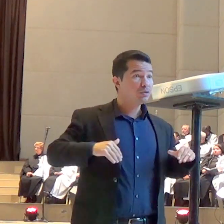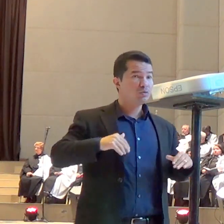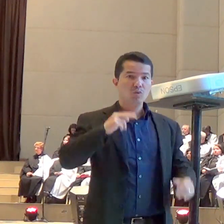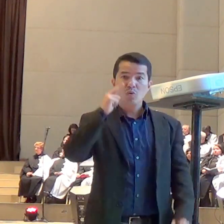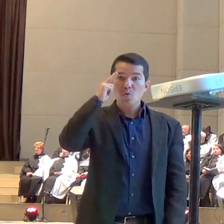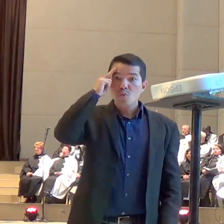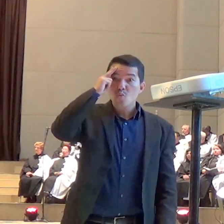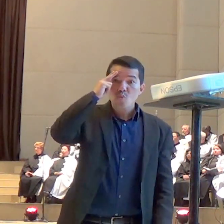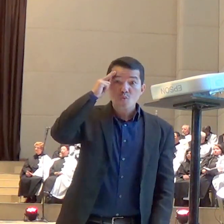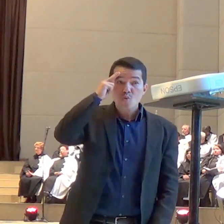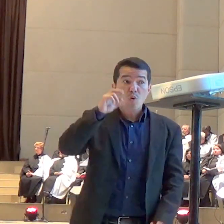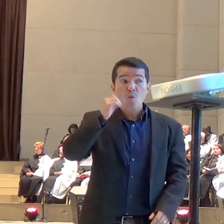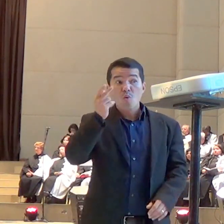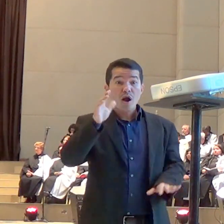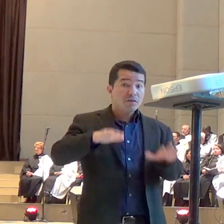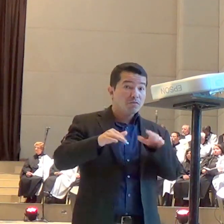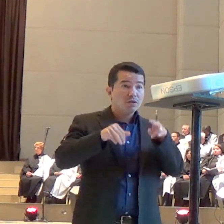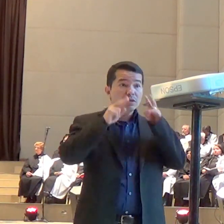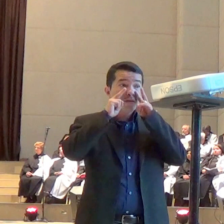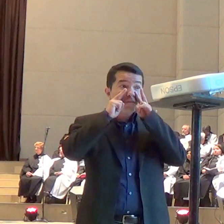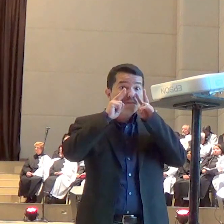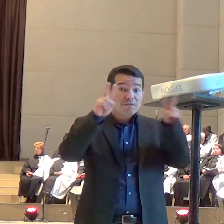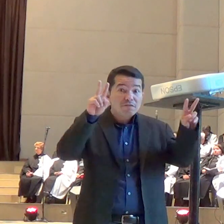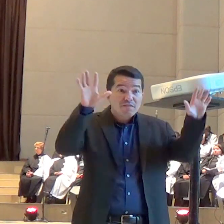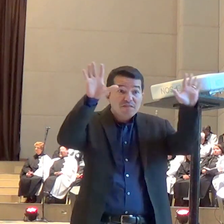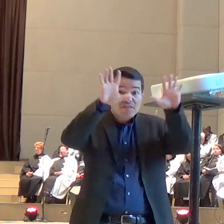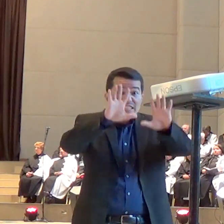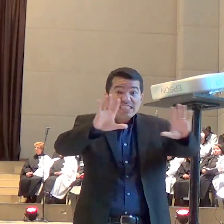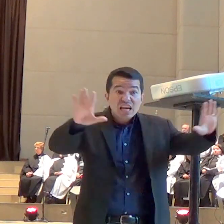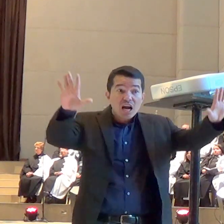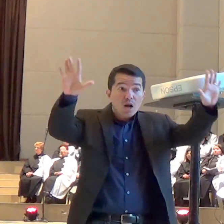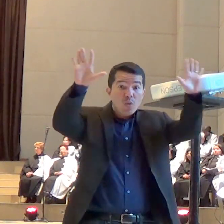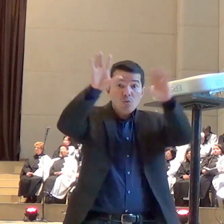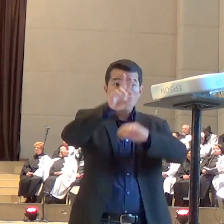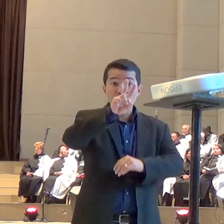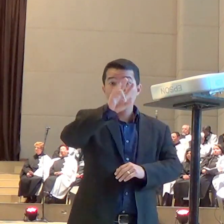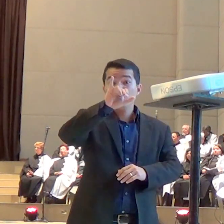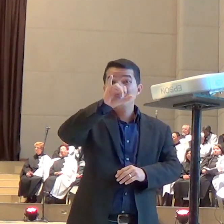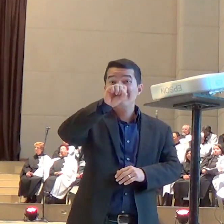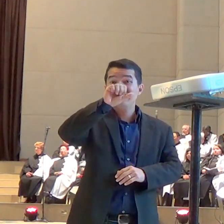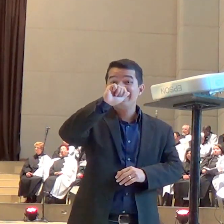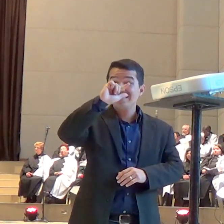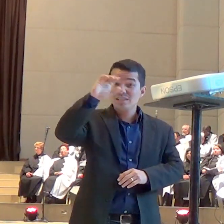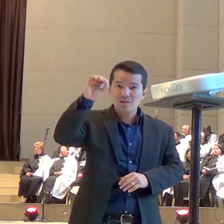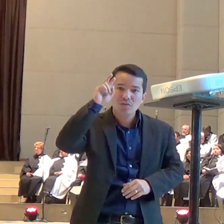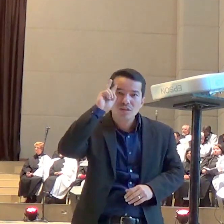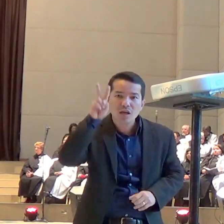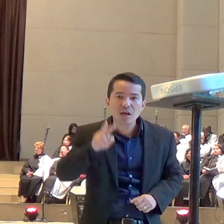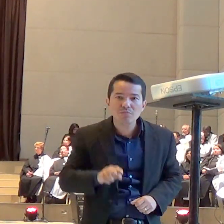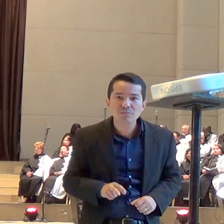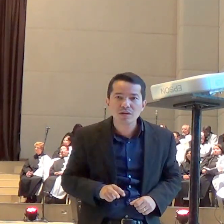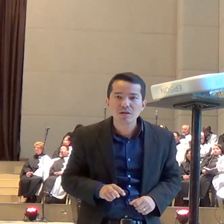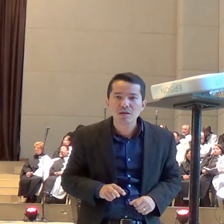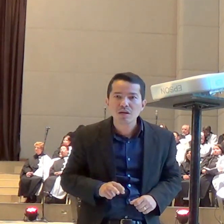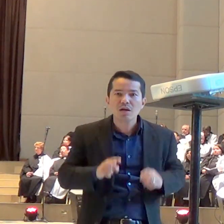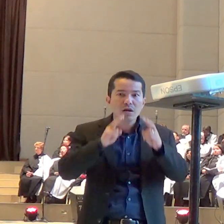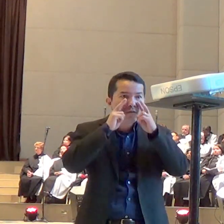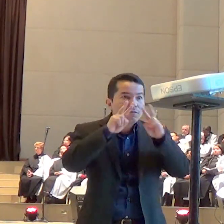visões. Algumas vezes os anjos vêm para explicar a visão. Outras vezes o anjo é